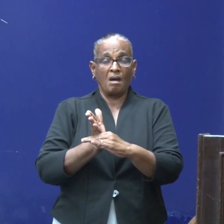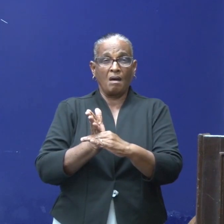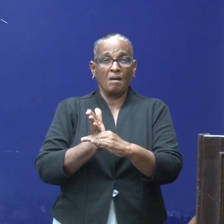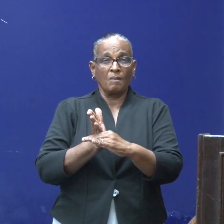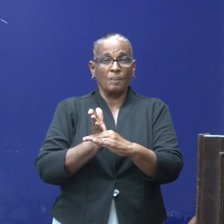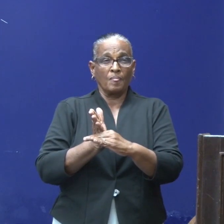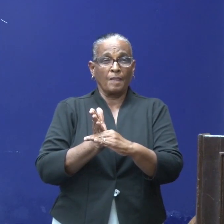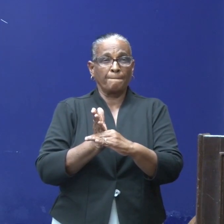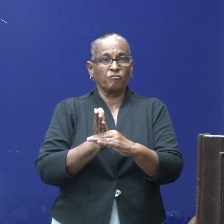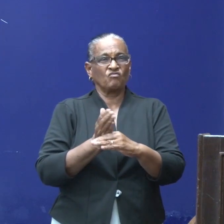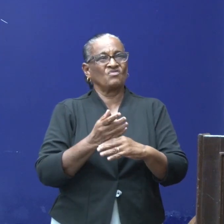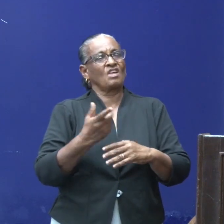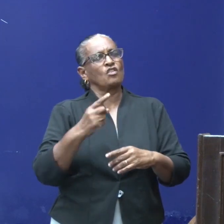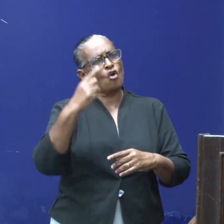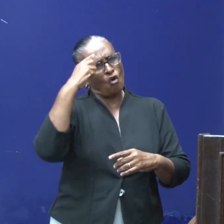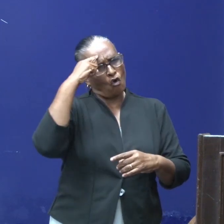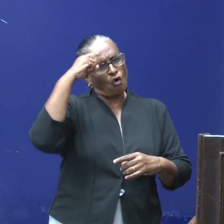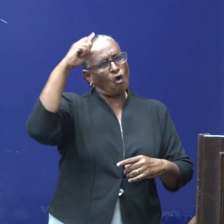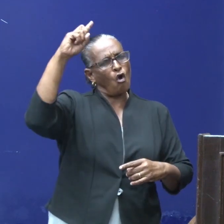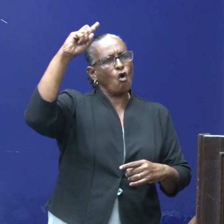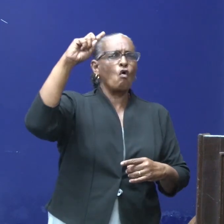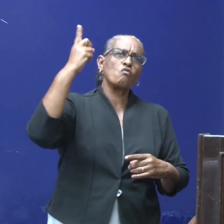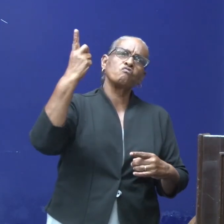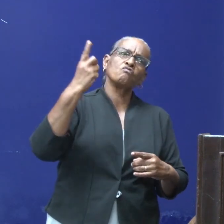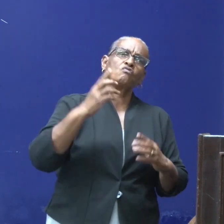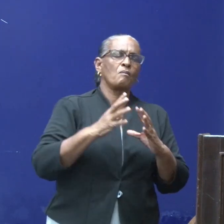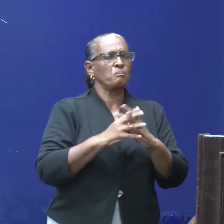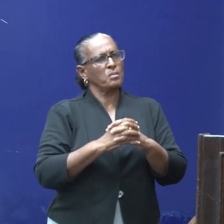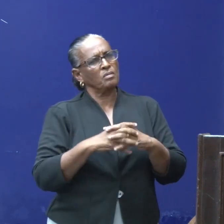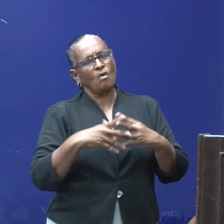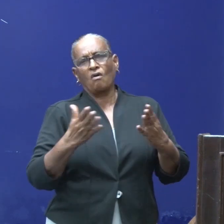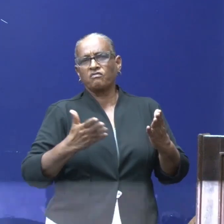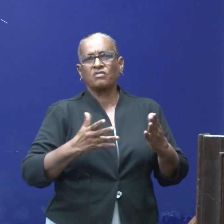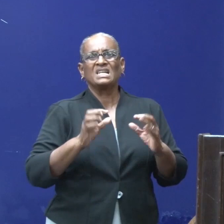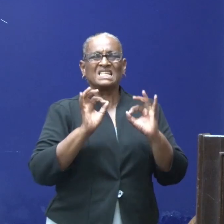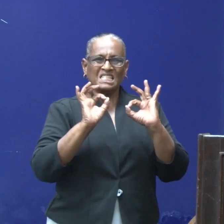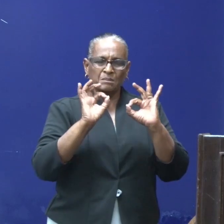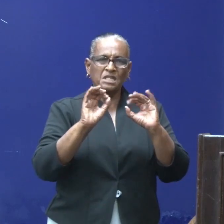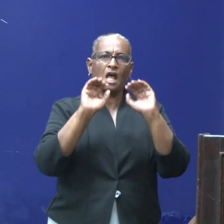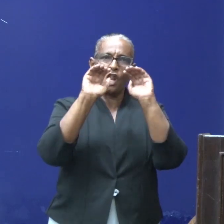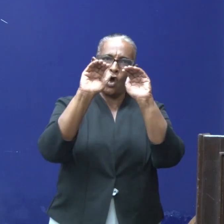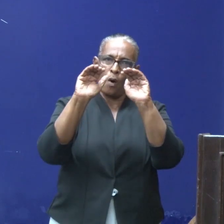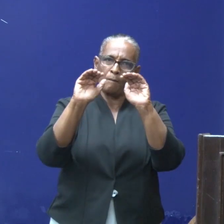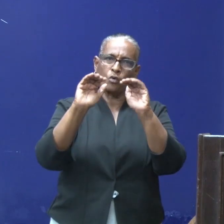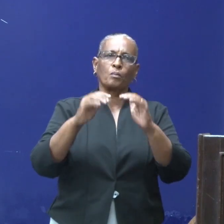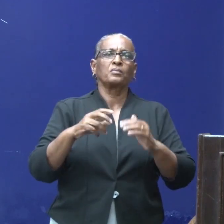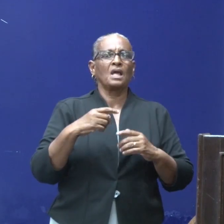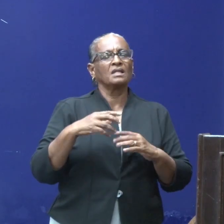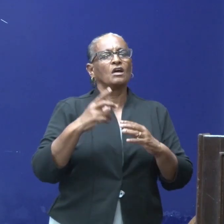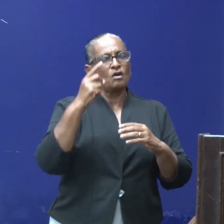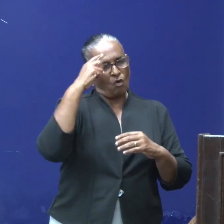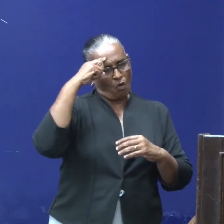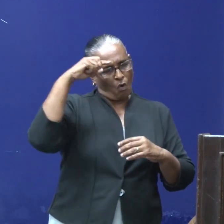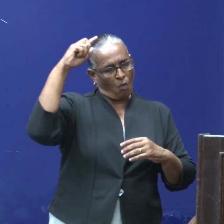religieuze zaken hebben wij speciaal een oproep naar de religieuze groepen